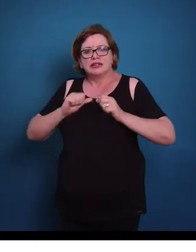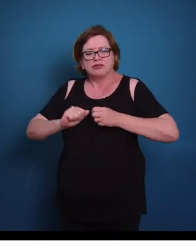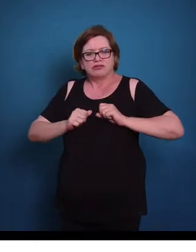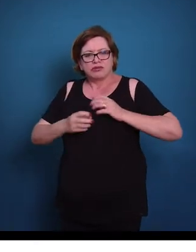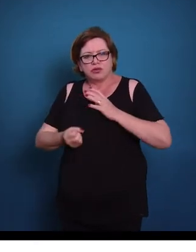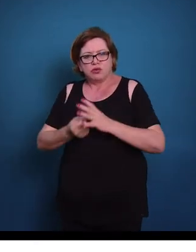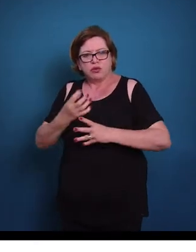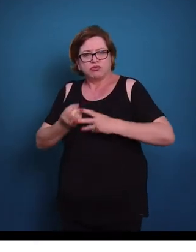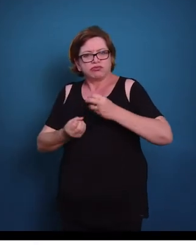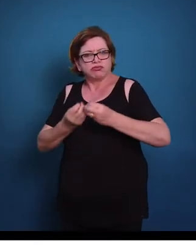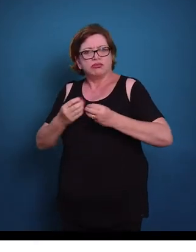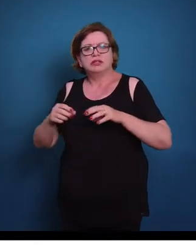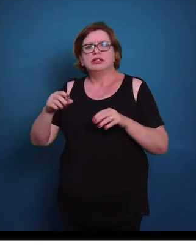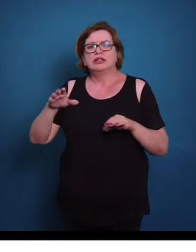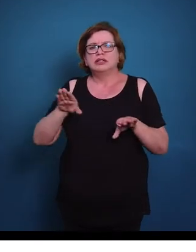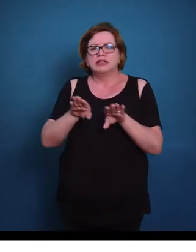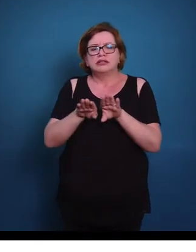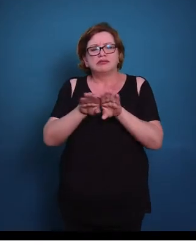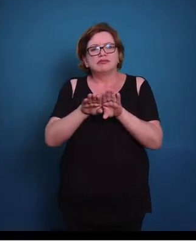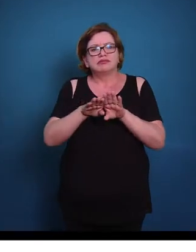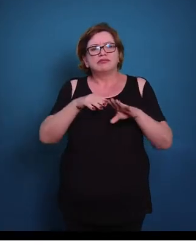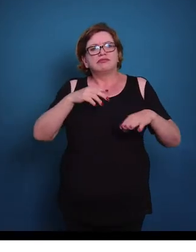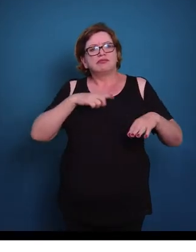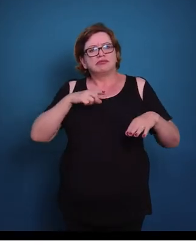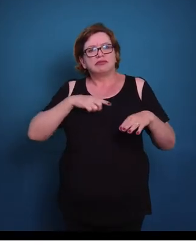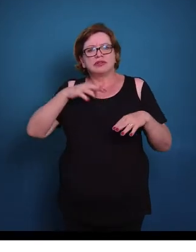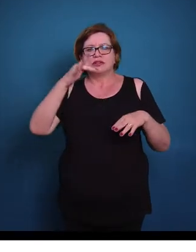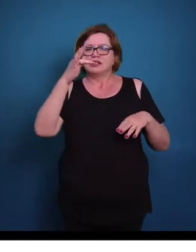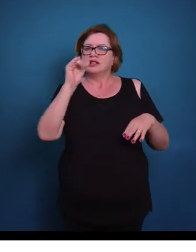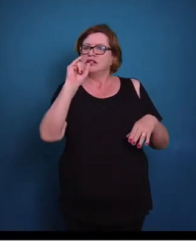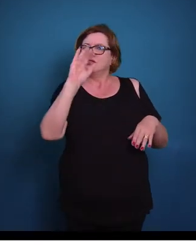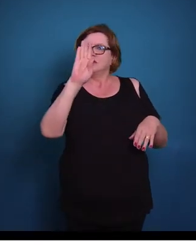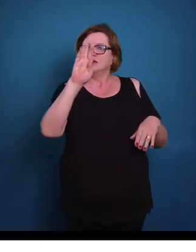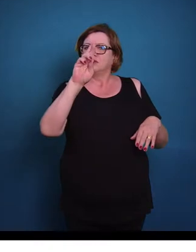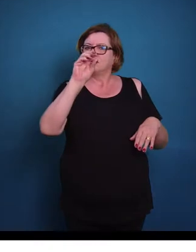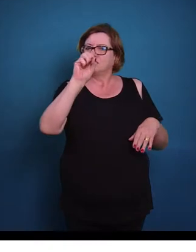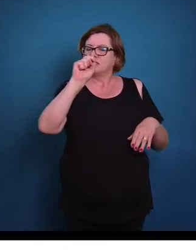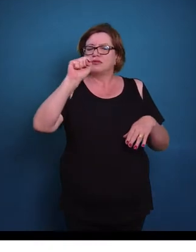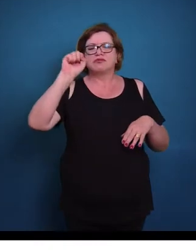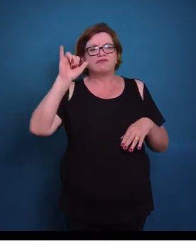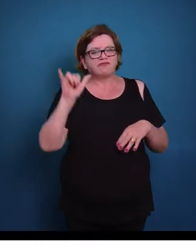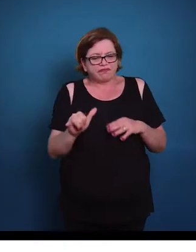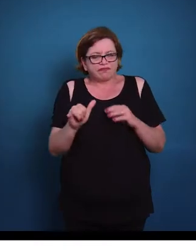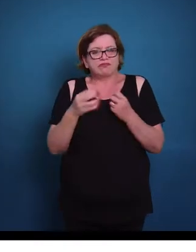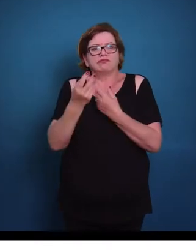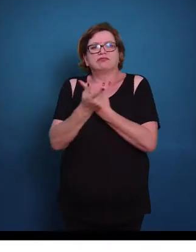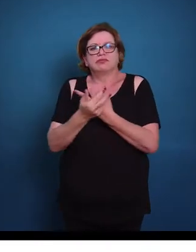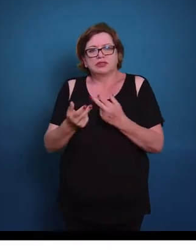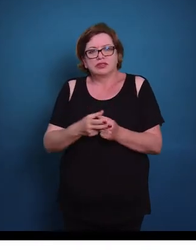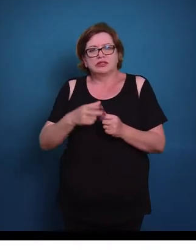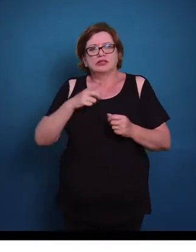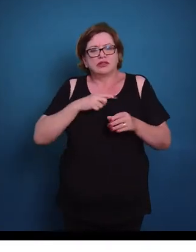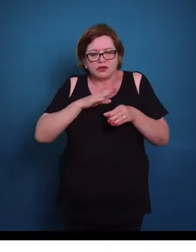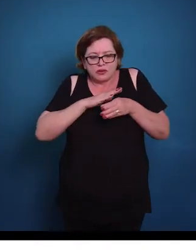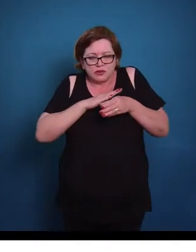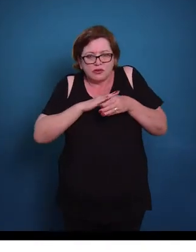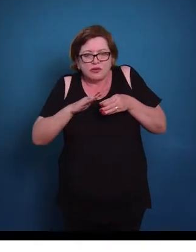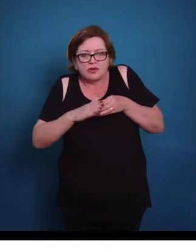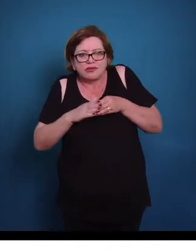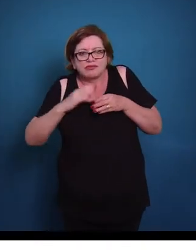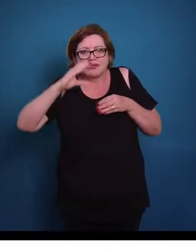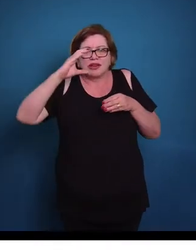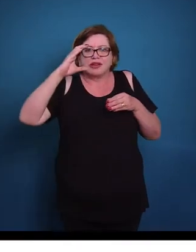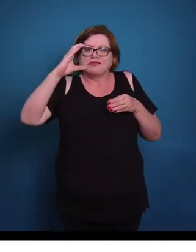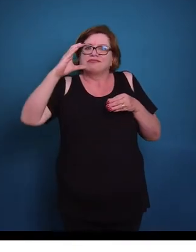sendo produzida a matriz, ou ele pode estar na forma inativa, que nós chamamos de fibrócito. E aqui nós temos um corte do tecido conjuntivo